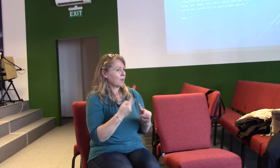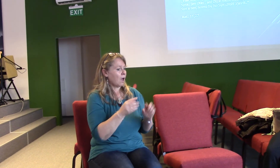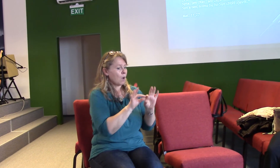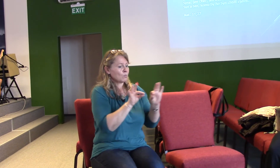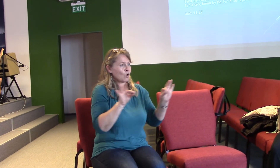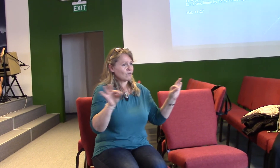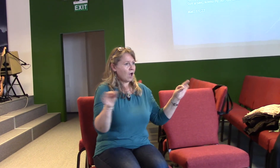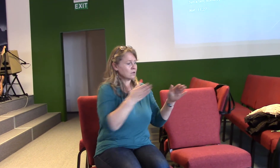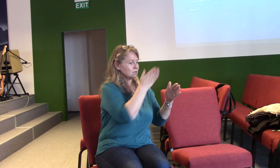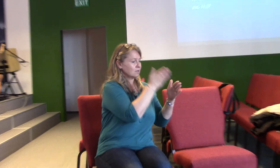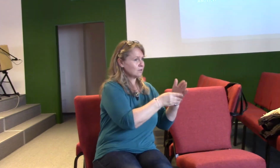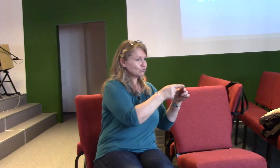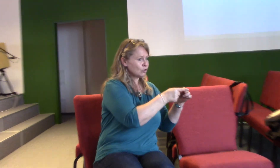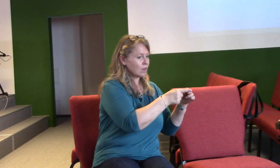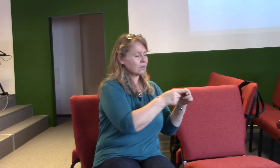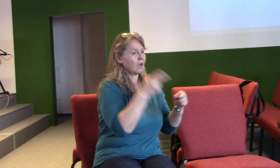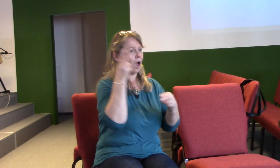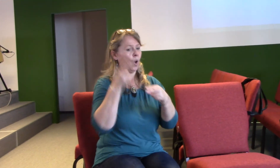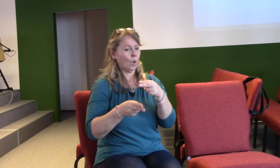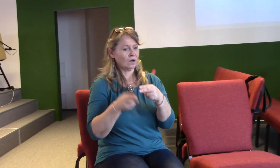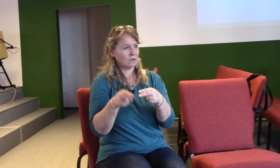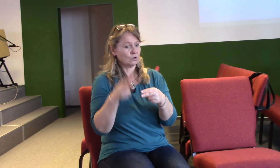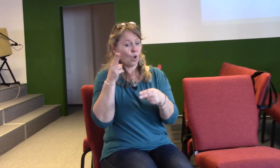a navázat s Bohem známost a poznávat jej.